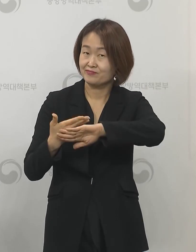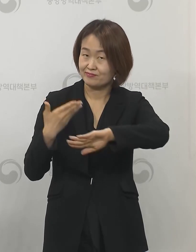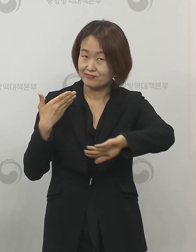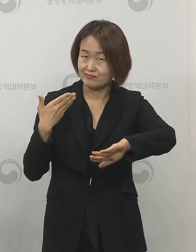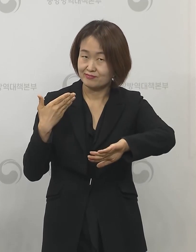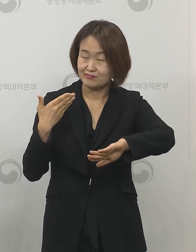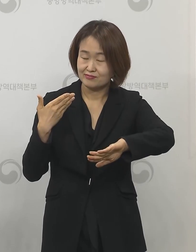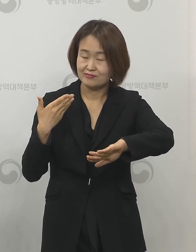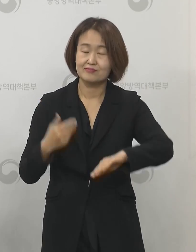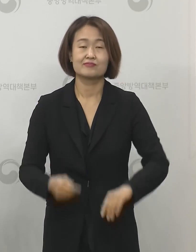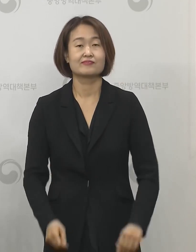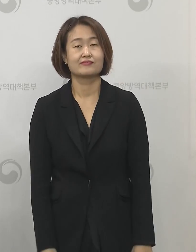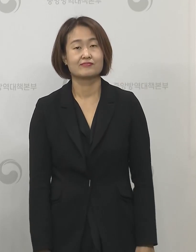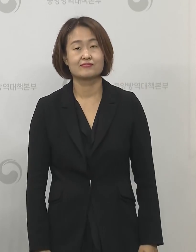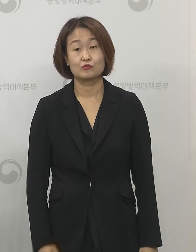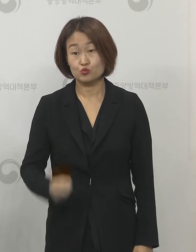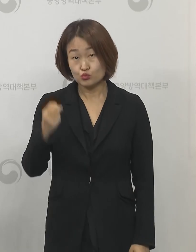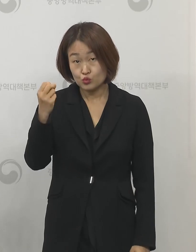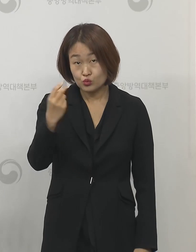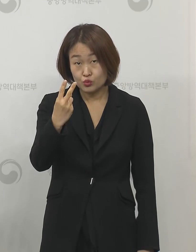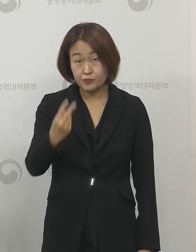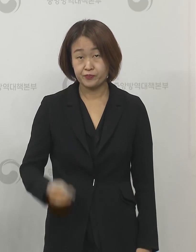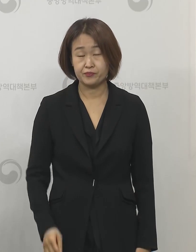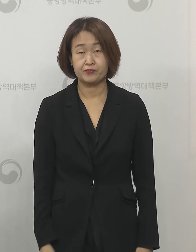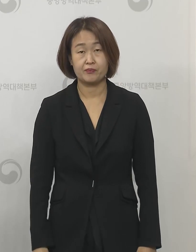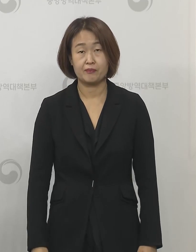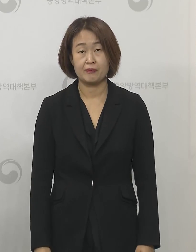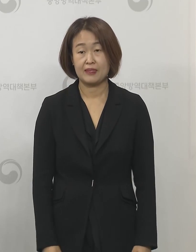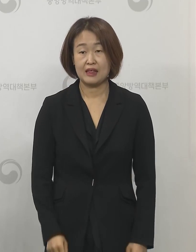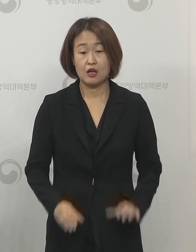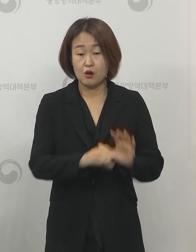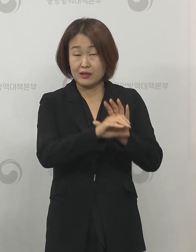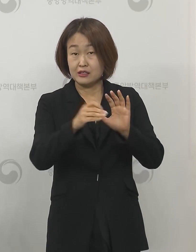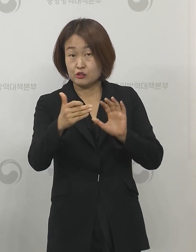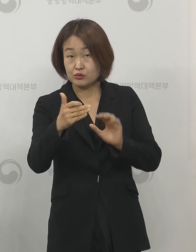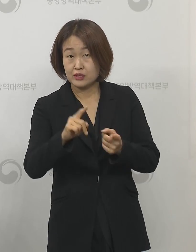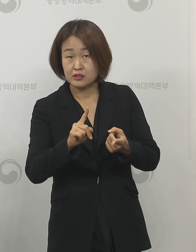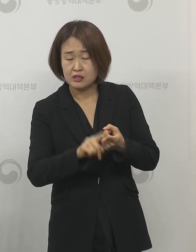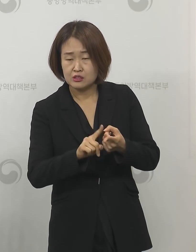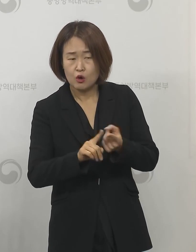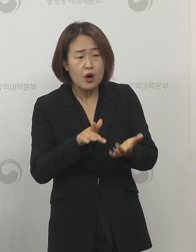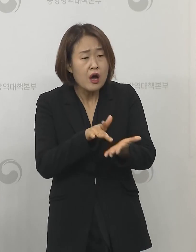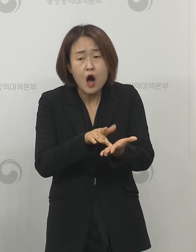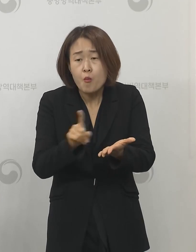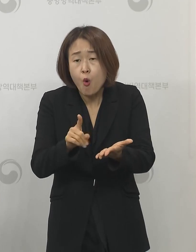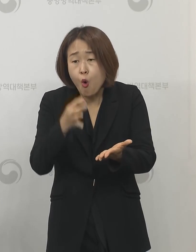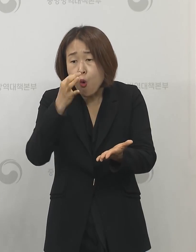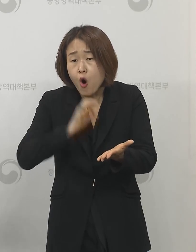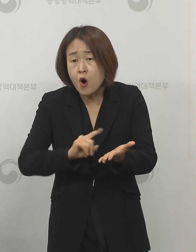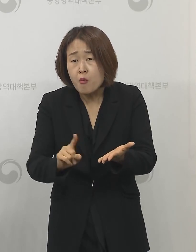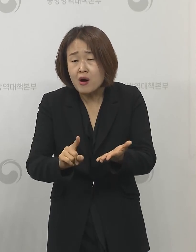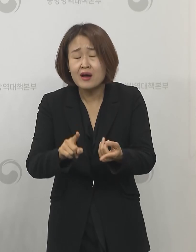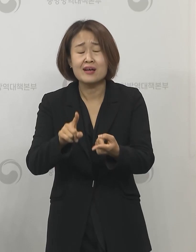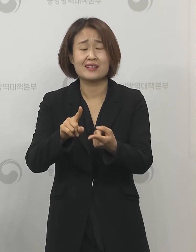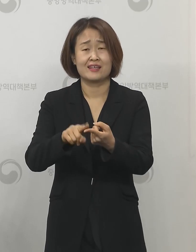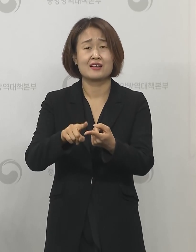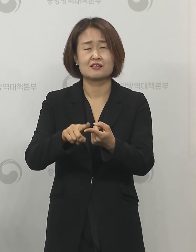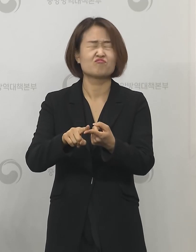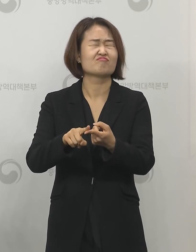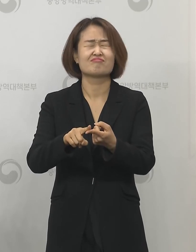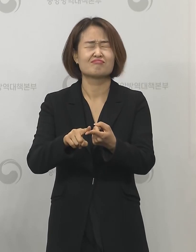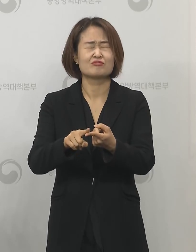말씀을 드리겠습니다 그리고 코로나19에 대해서는 어떤 약제가 효과적일지에 대해서는